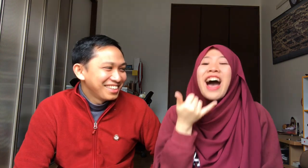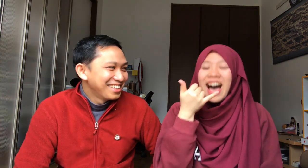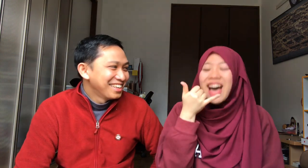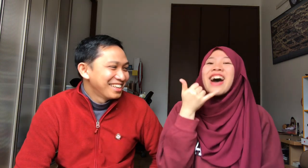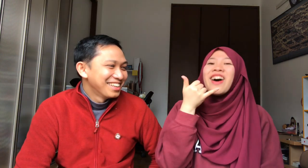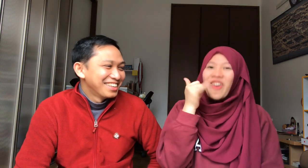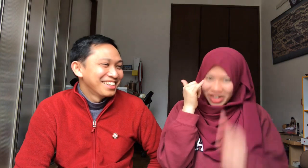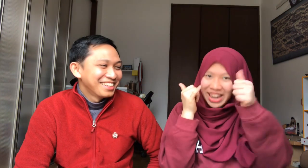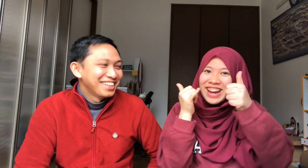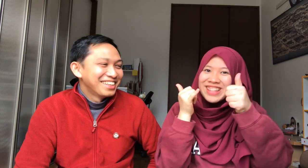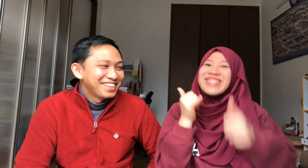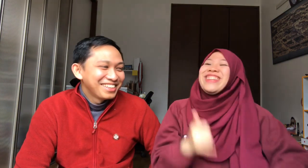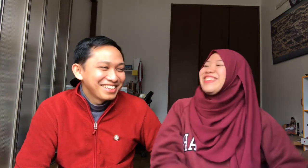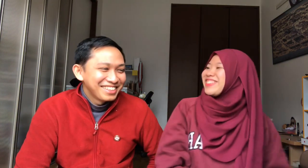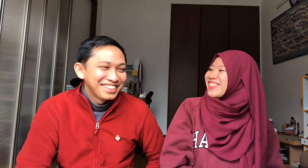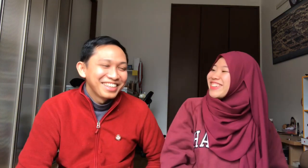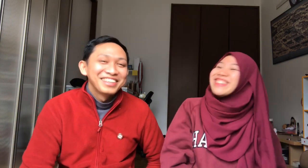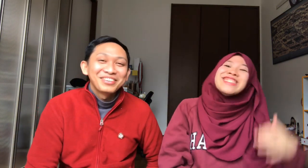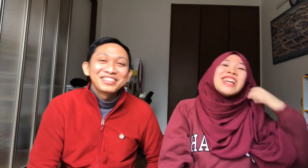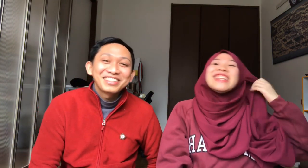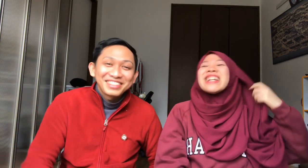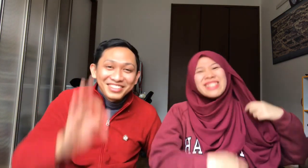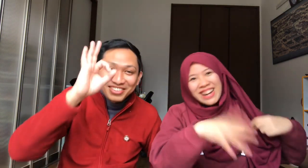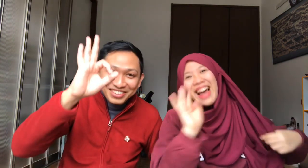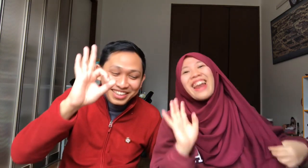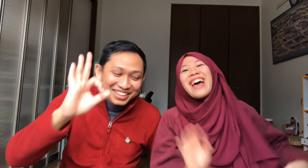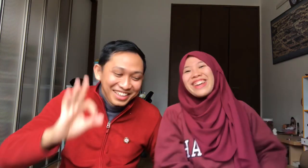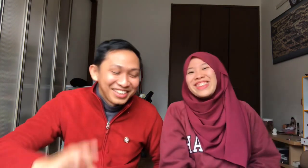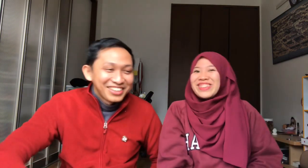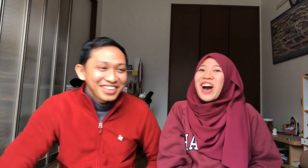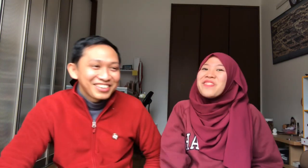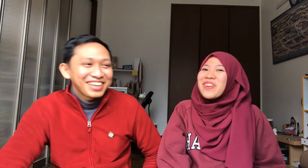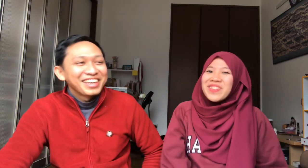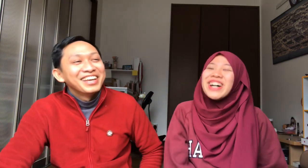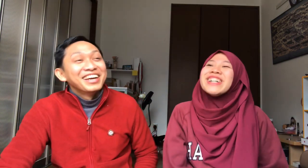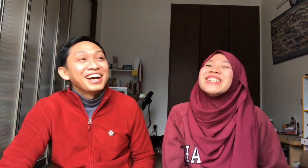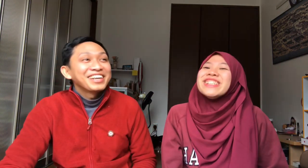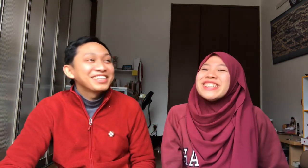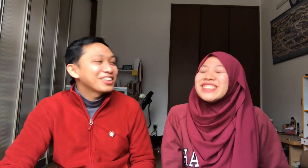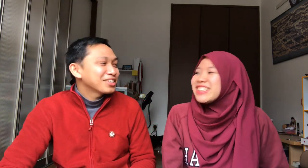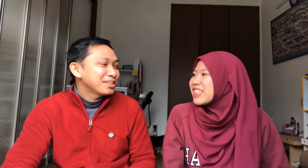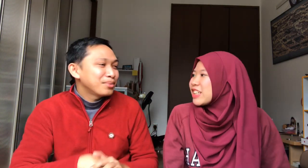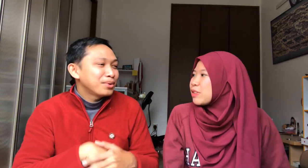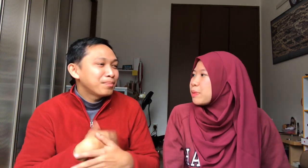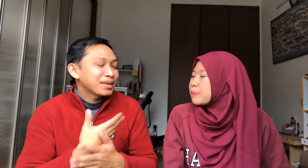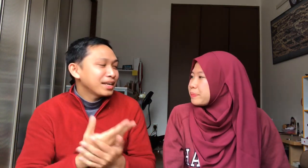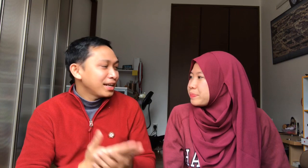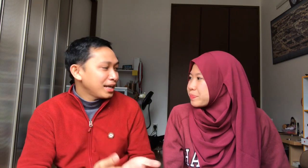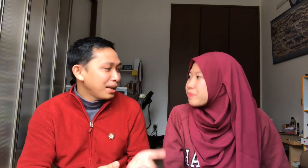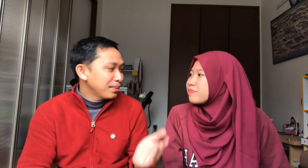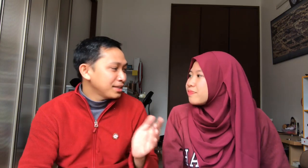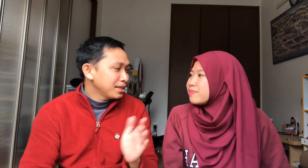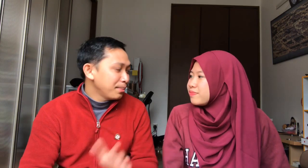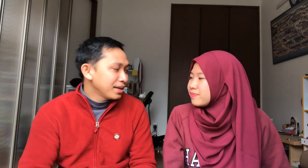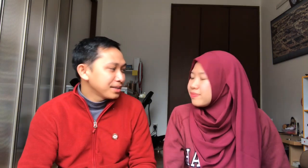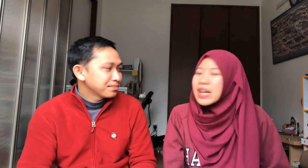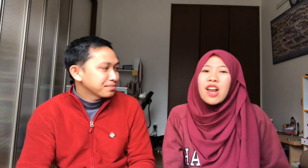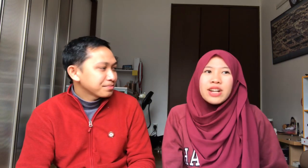oke des Yang penting Terserah lah Gitu Gak apa-apa Jadi kalau kita mau Perkenalkan nama kita Gimana Kalau